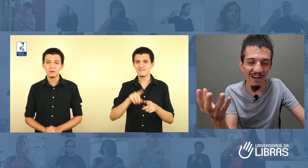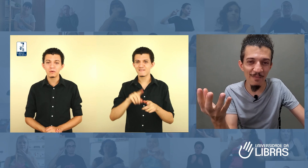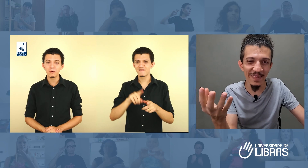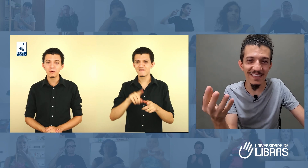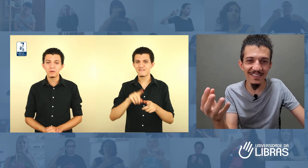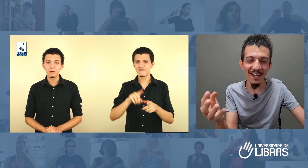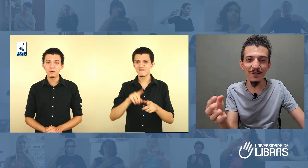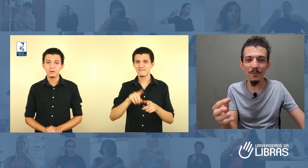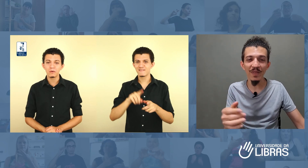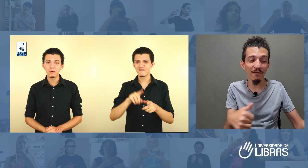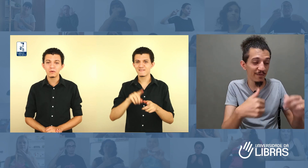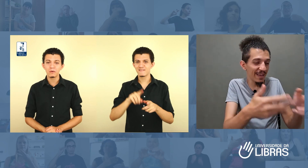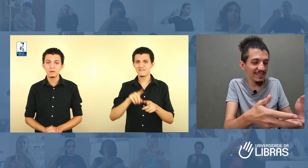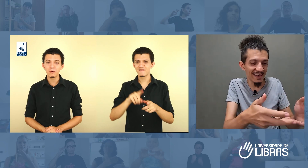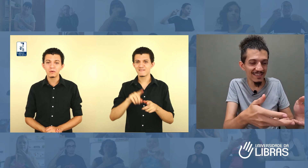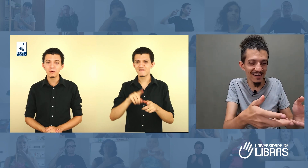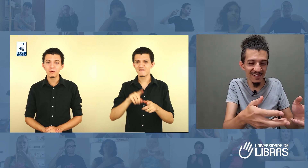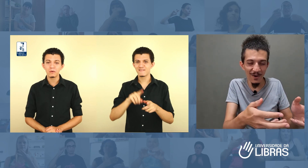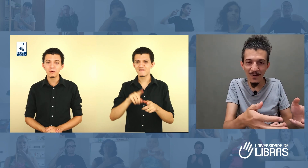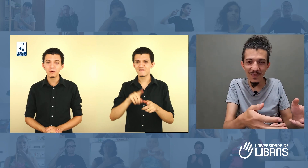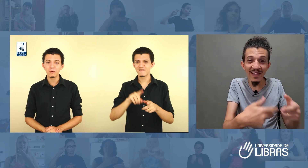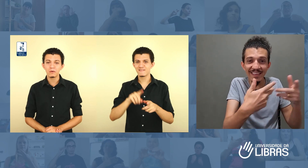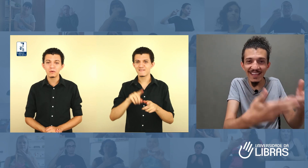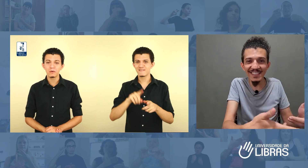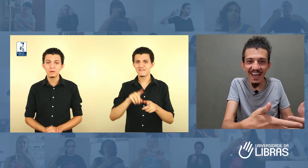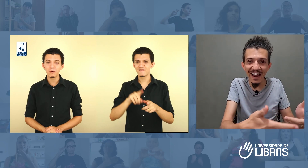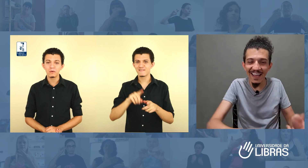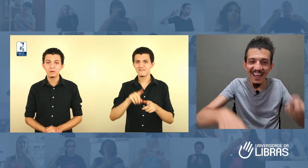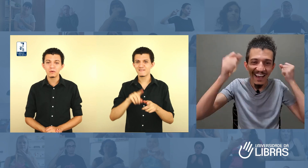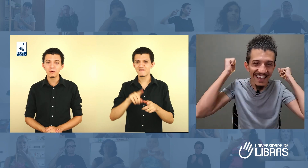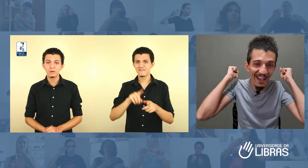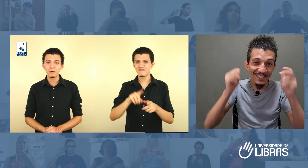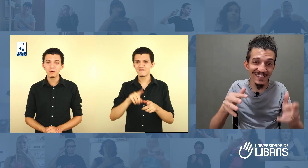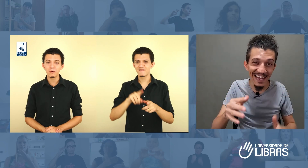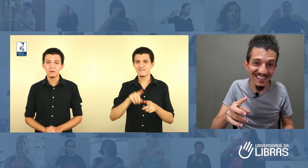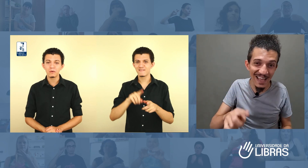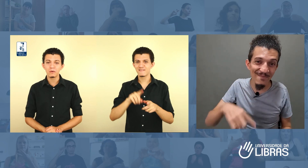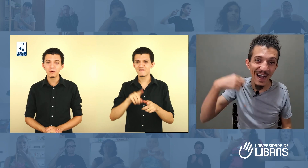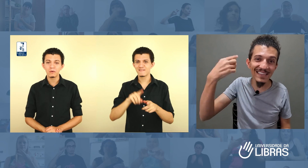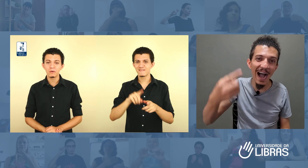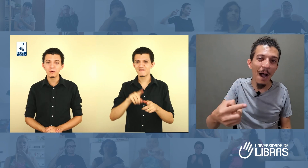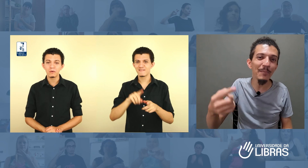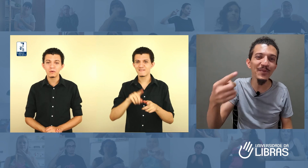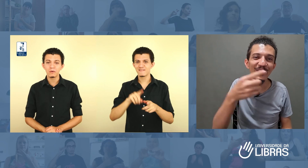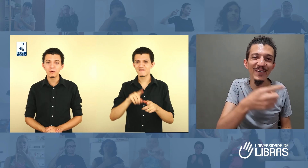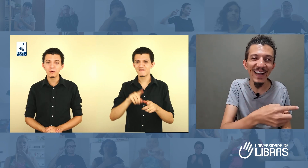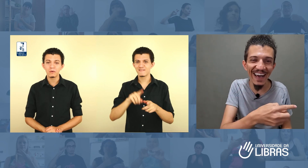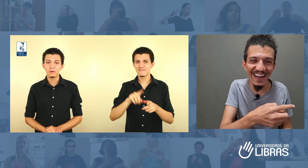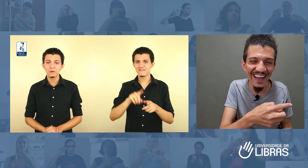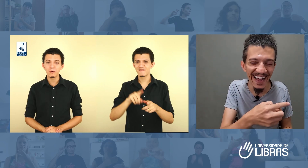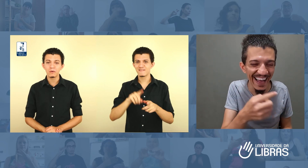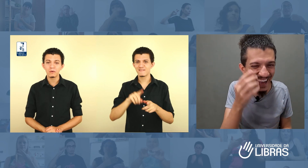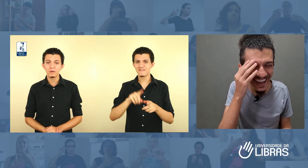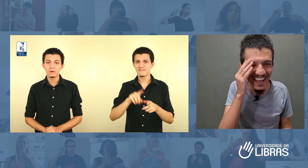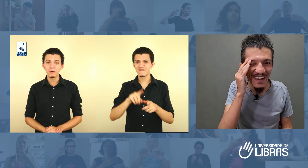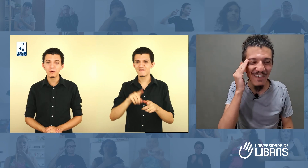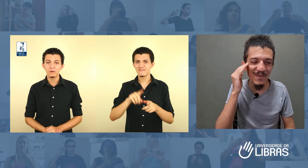me testando, vi a sinalização, entendi ela, e aí eu sinalizei mais rápido do que o cara. Foi muito